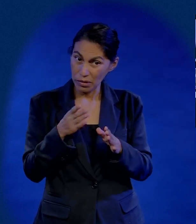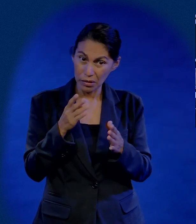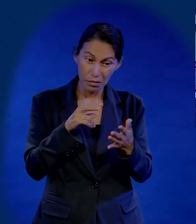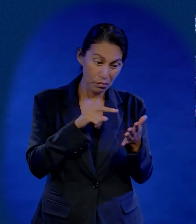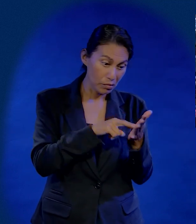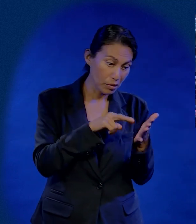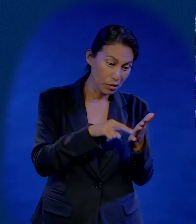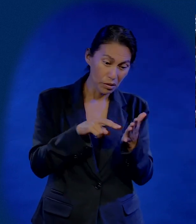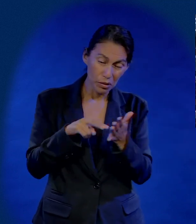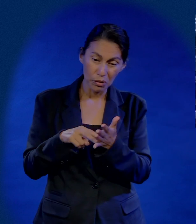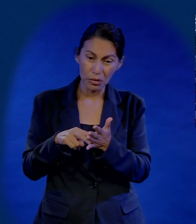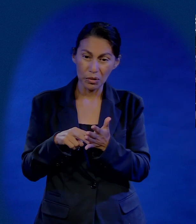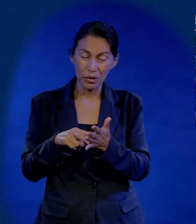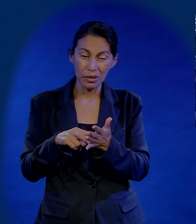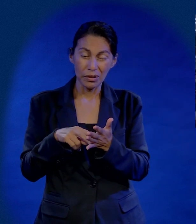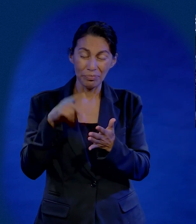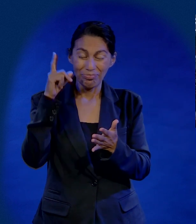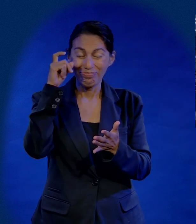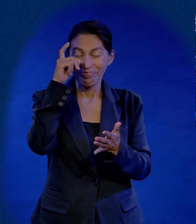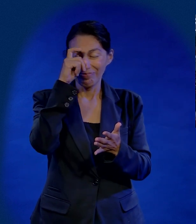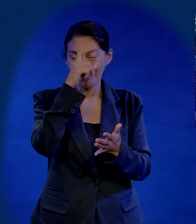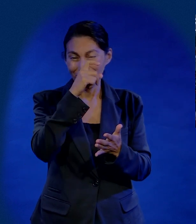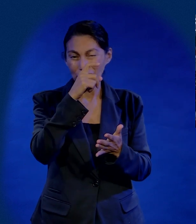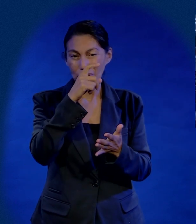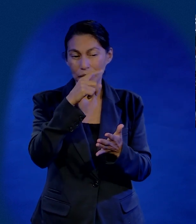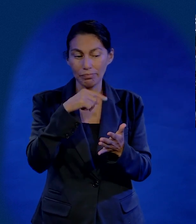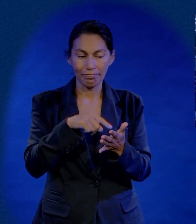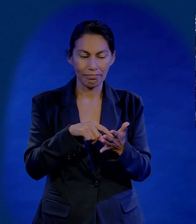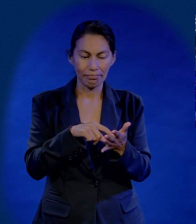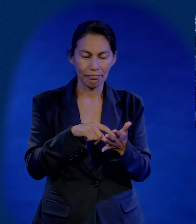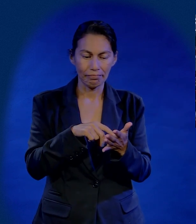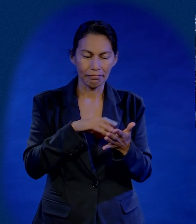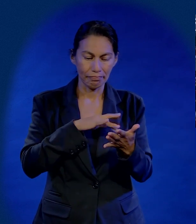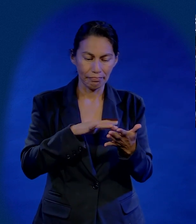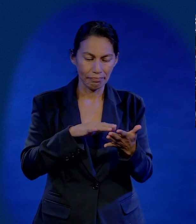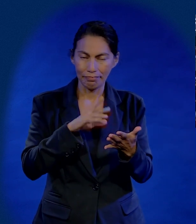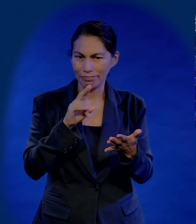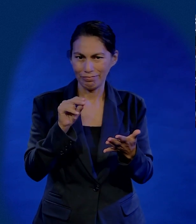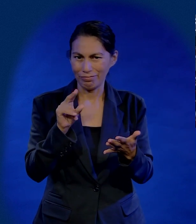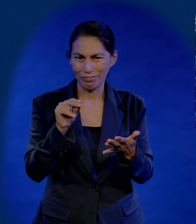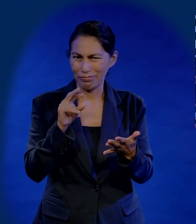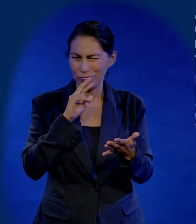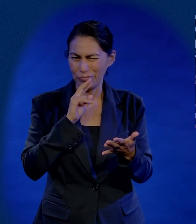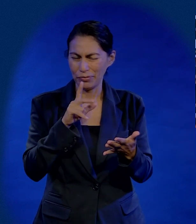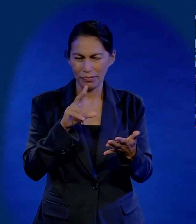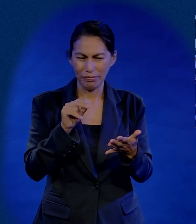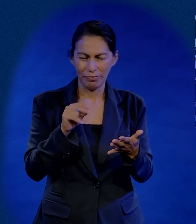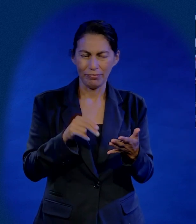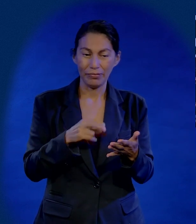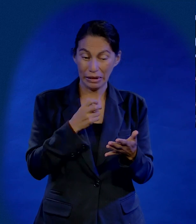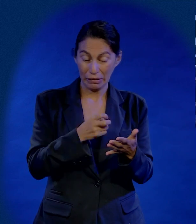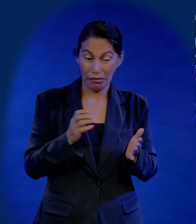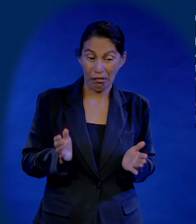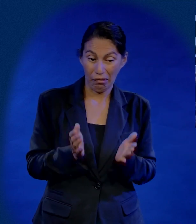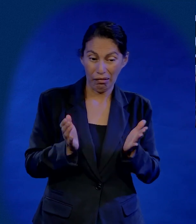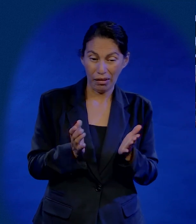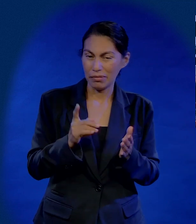encontraba textos en la Biblia, algo duros, que yo me brincaba por mucho tiempo. Como que esos